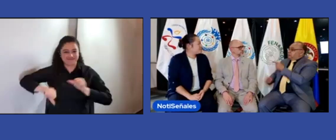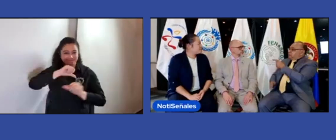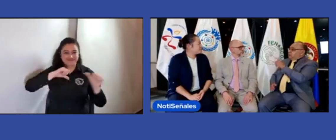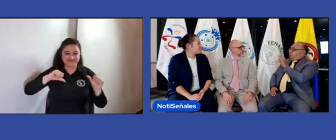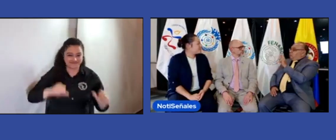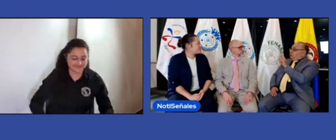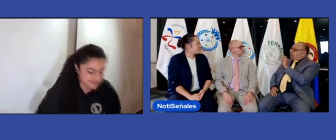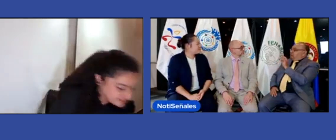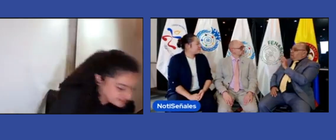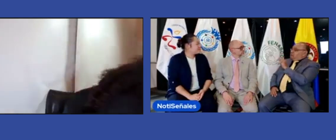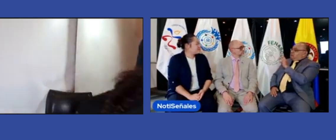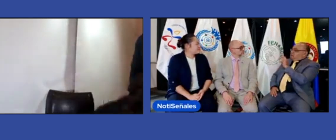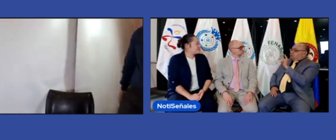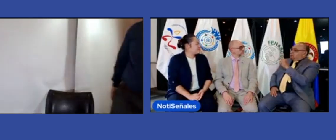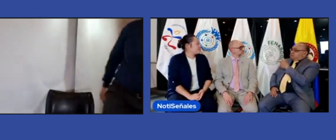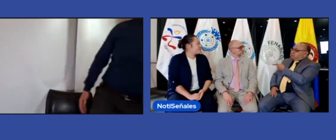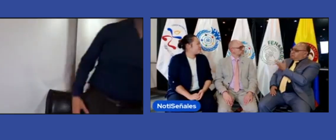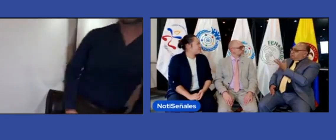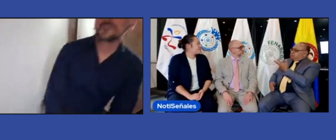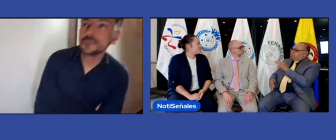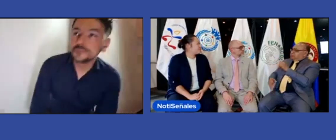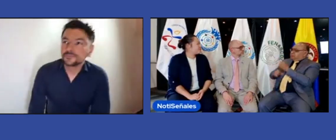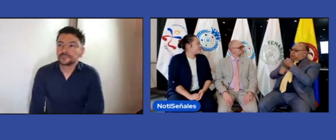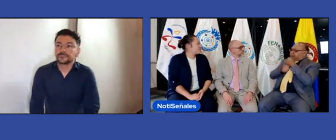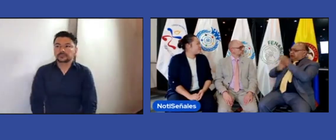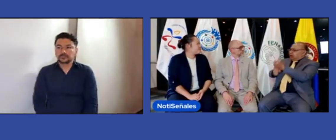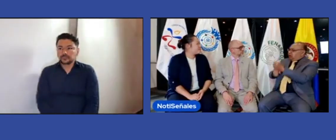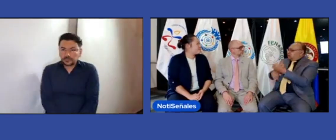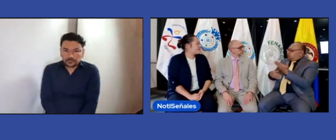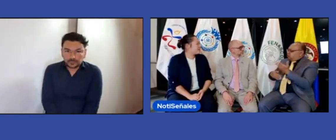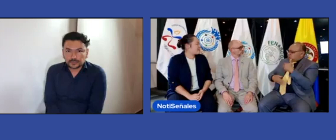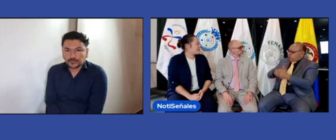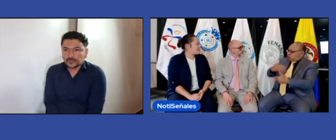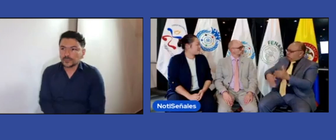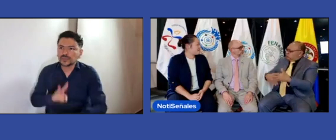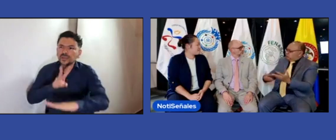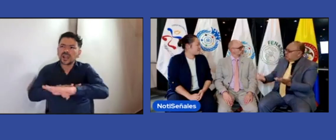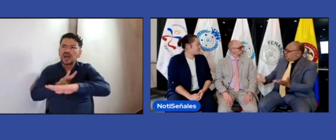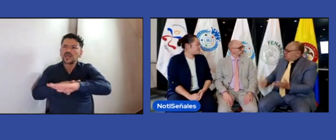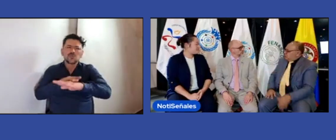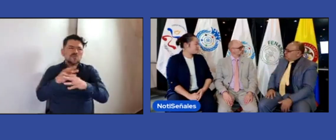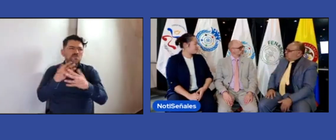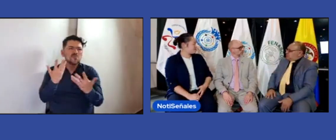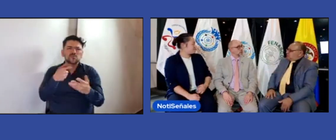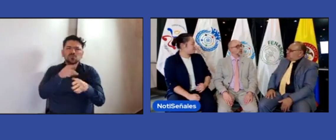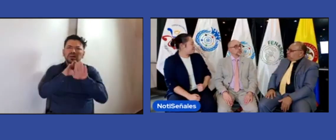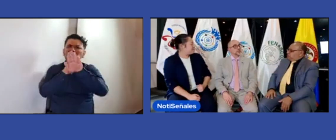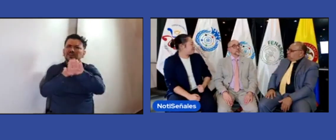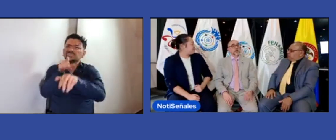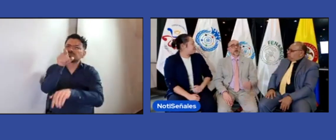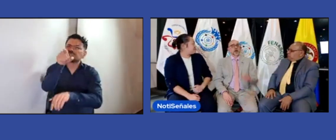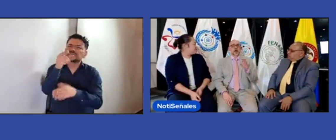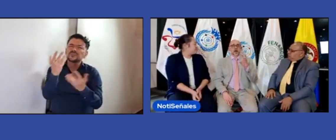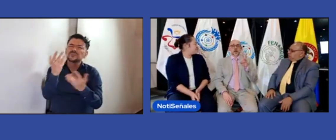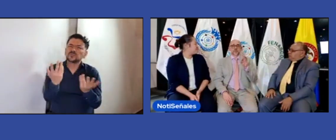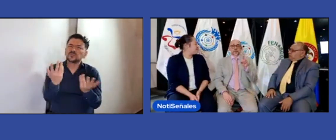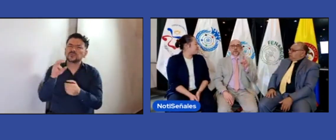participar en lo que se está diciendo allí. Bien, respecto a la WFD, ¿cómo sería en los delegados?